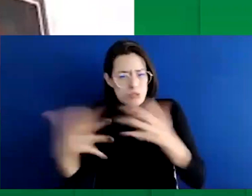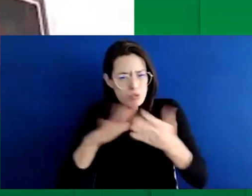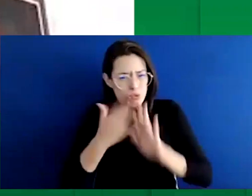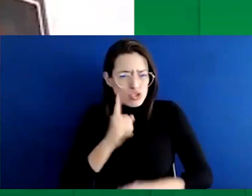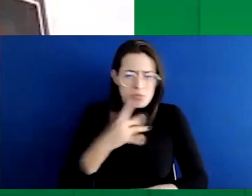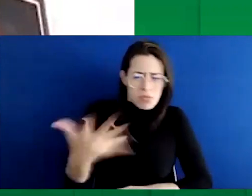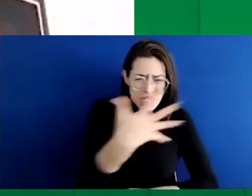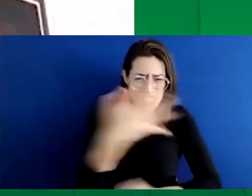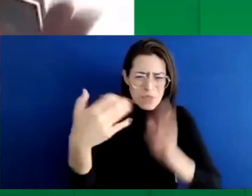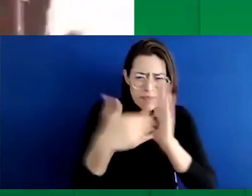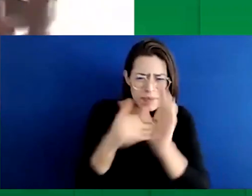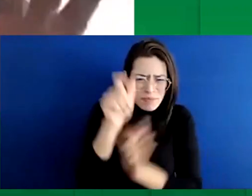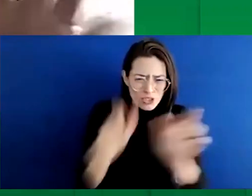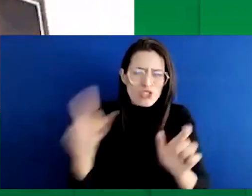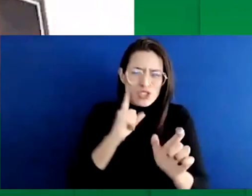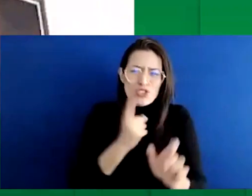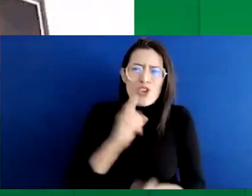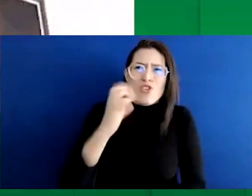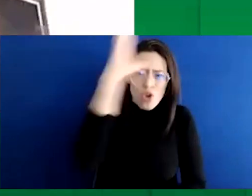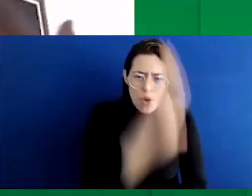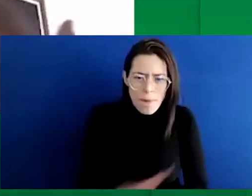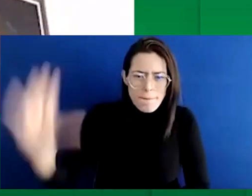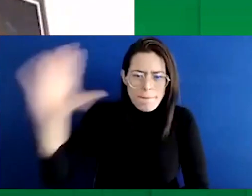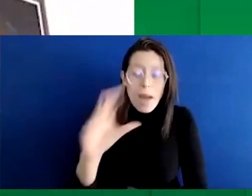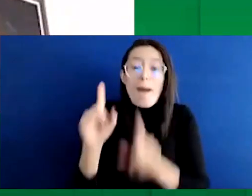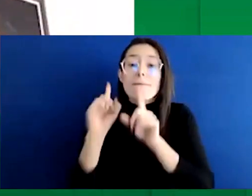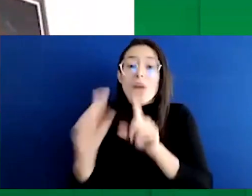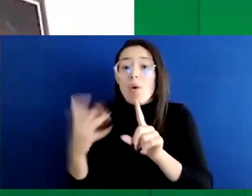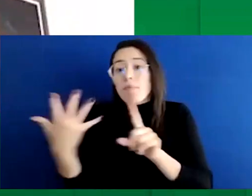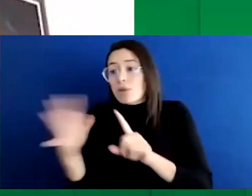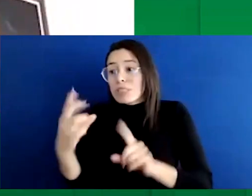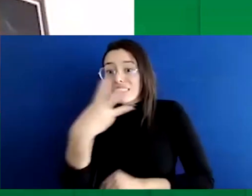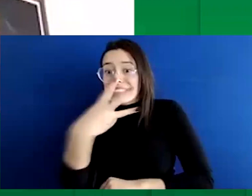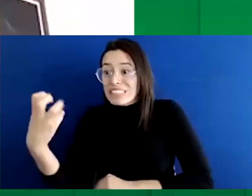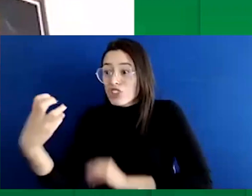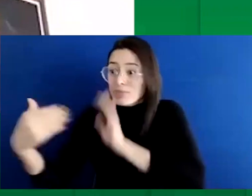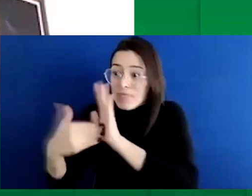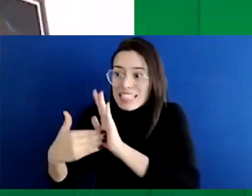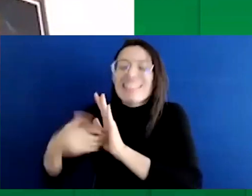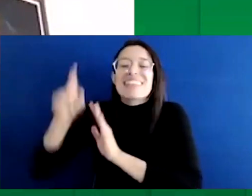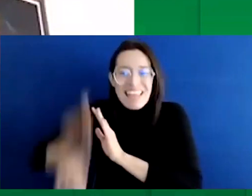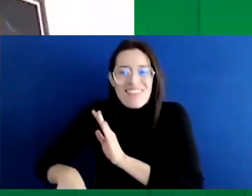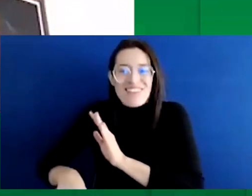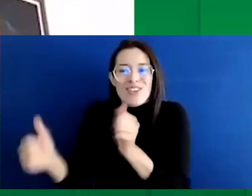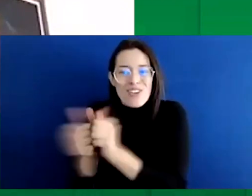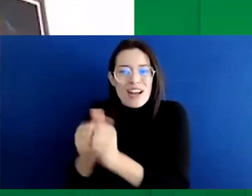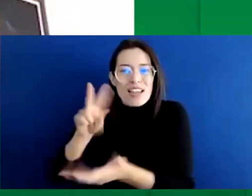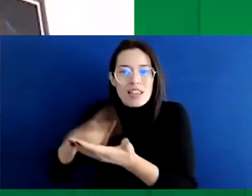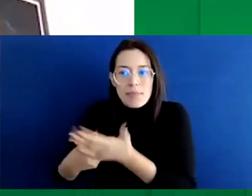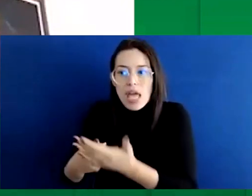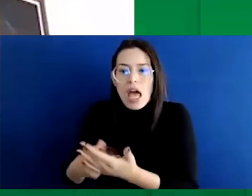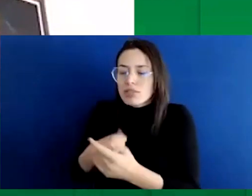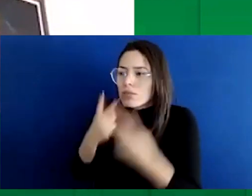mil personas, pero que casi 300 mil personas que necesitarían el intérprete realmente, pues tengan esta